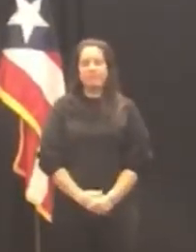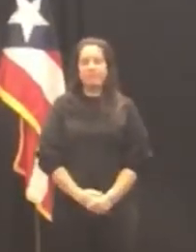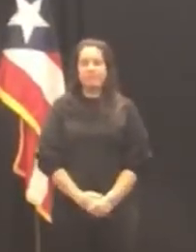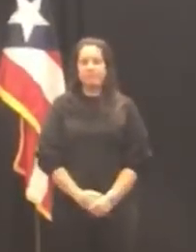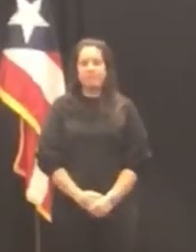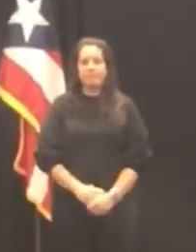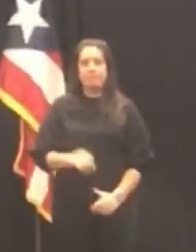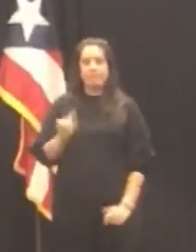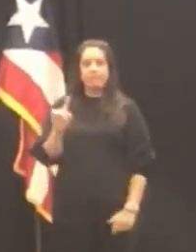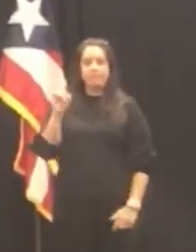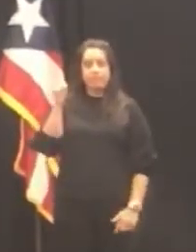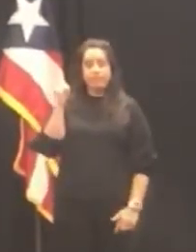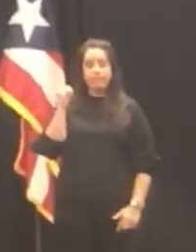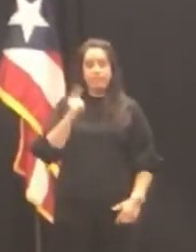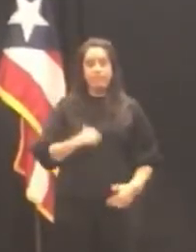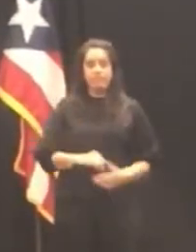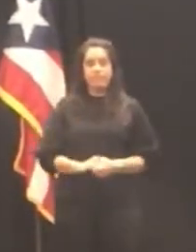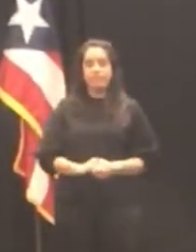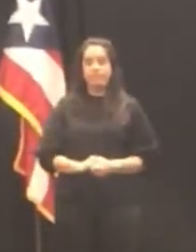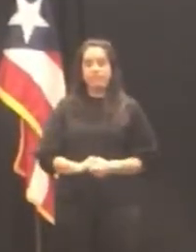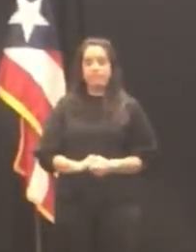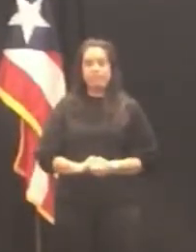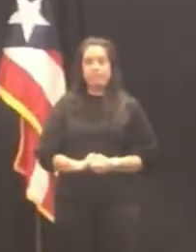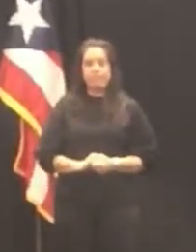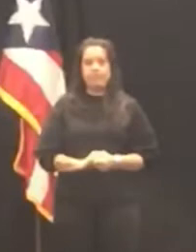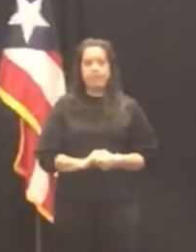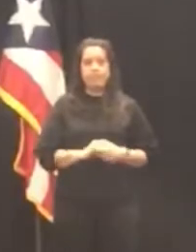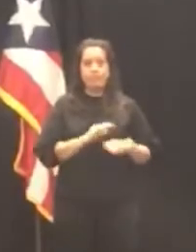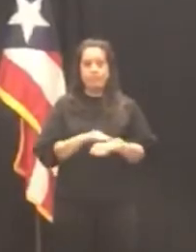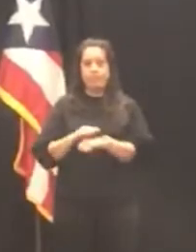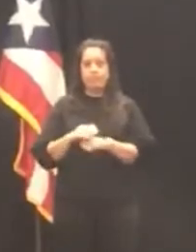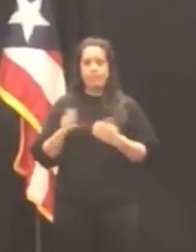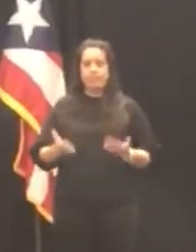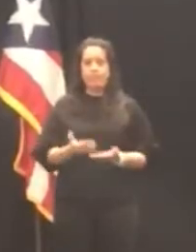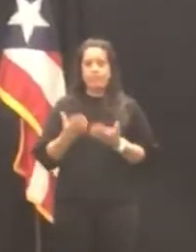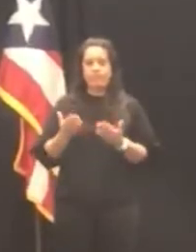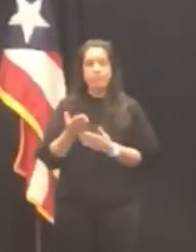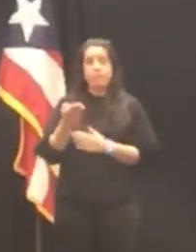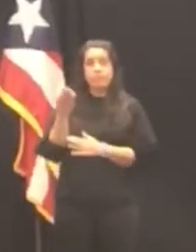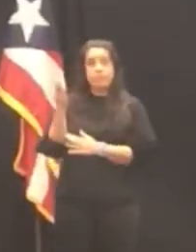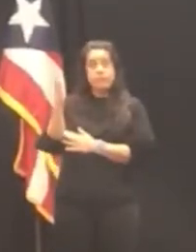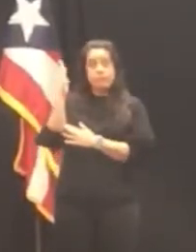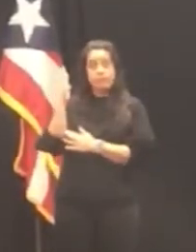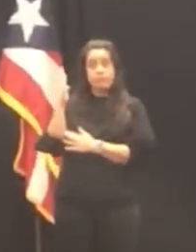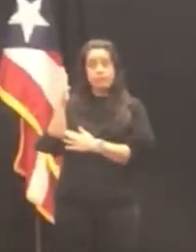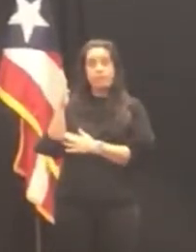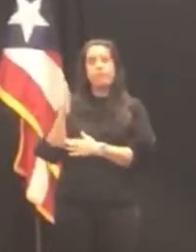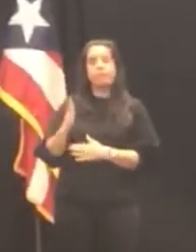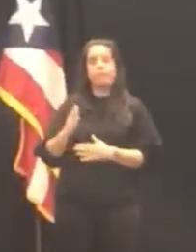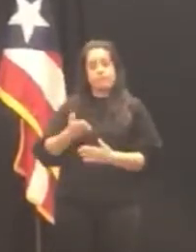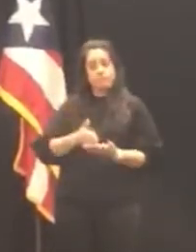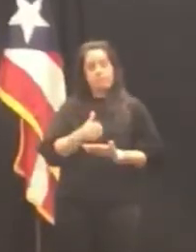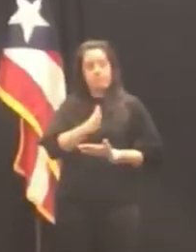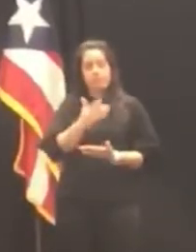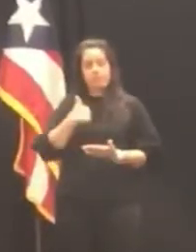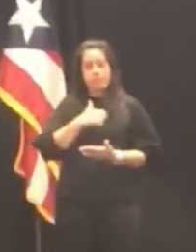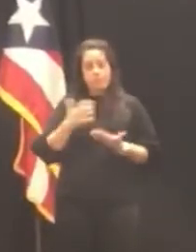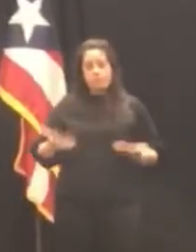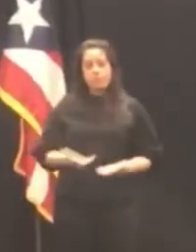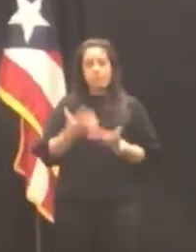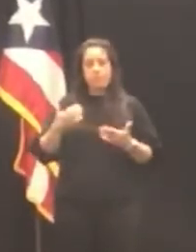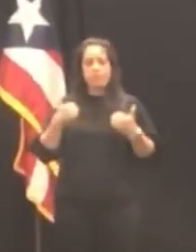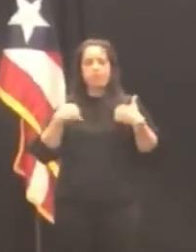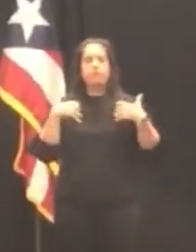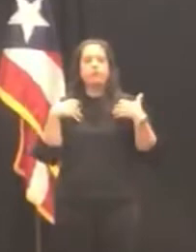en primera instancia invoco la presencia del señor todopoderoso por tenernos a todos aquí con